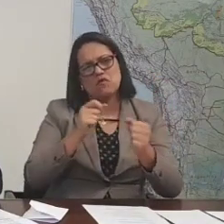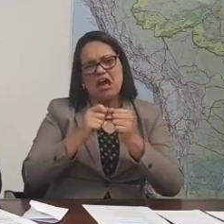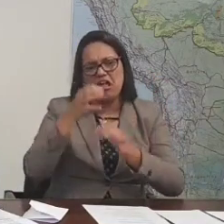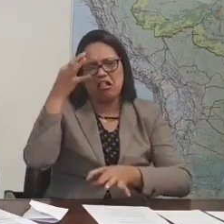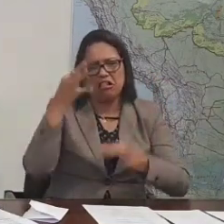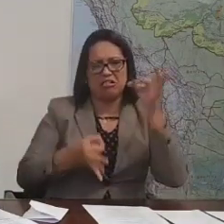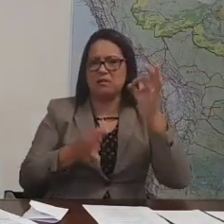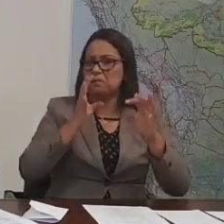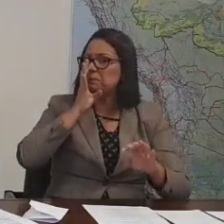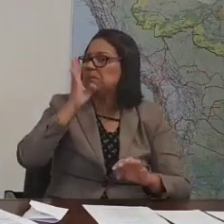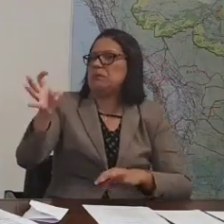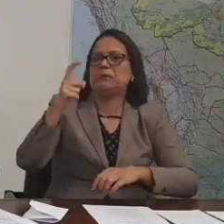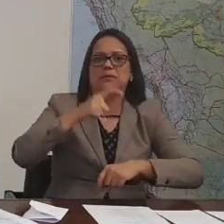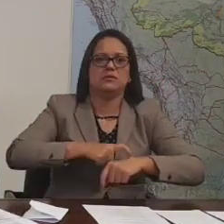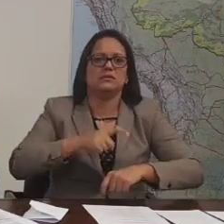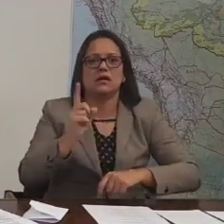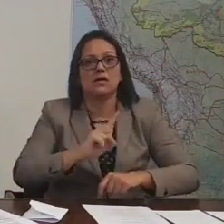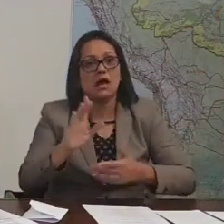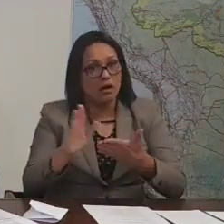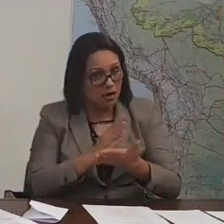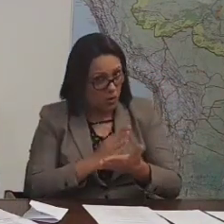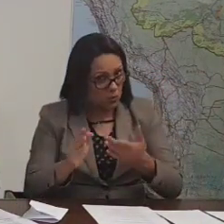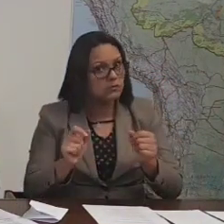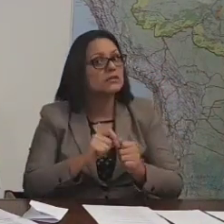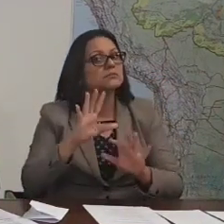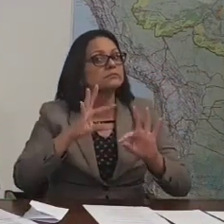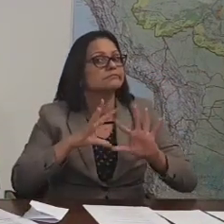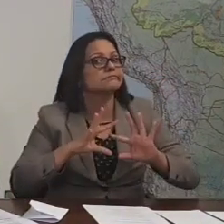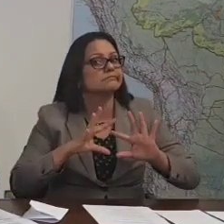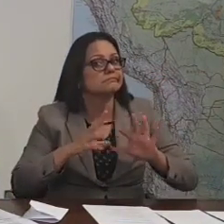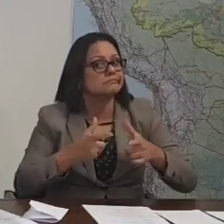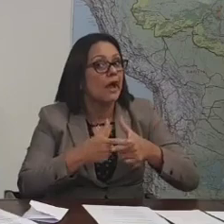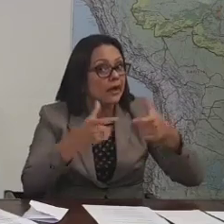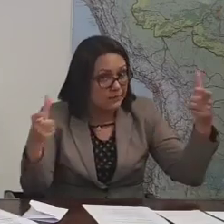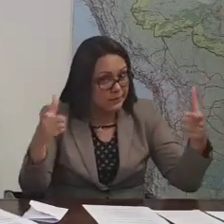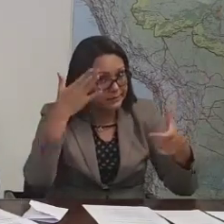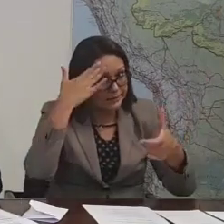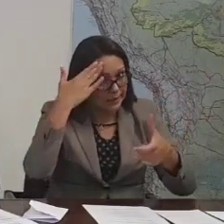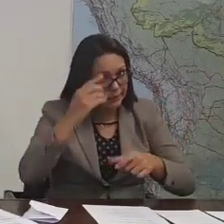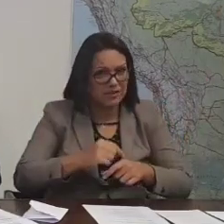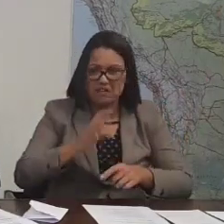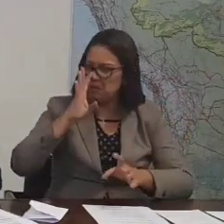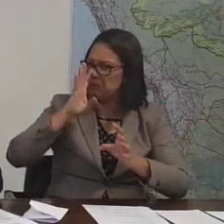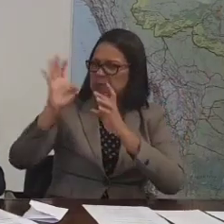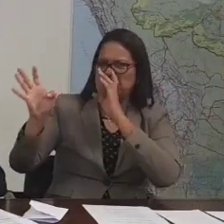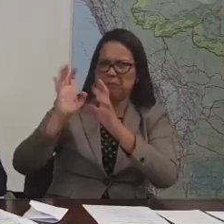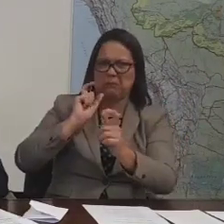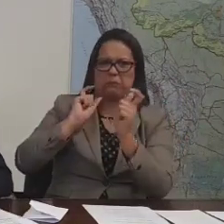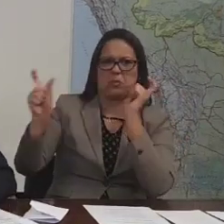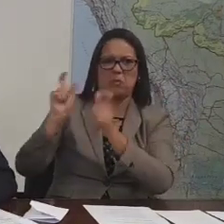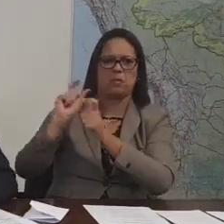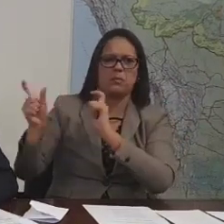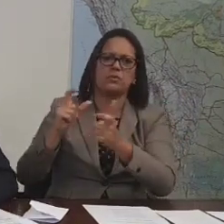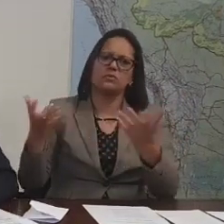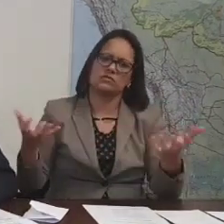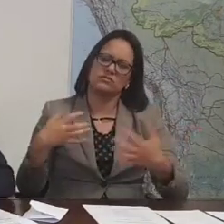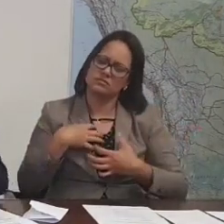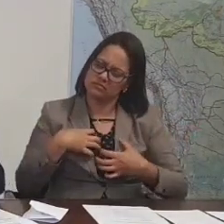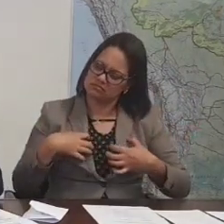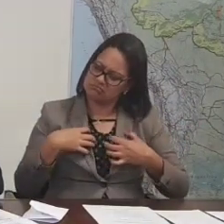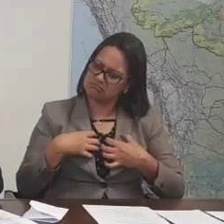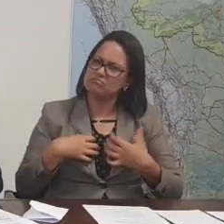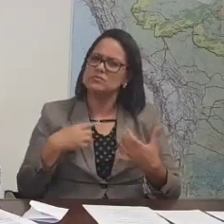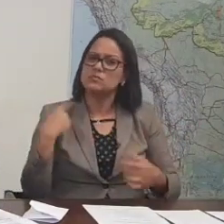julgamento de imediato. Alguns fazem, a grande maioria sabe o que está fazendo, e não atacam. A minoria que ataca fica chateado.